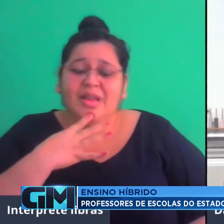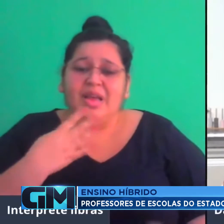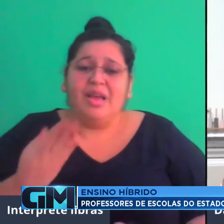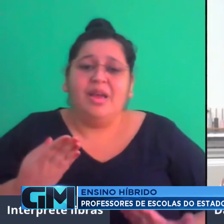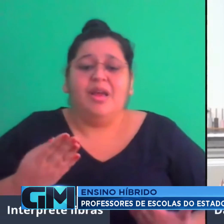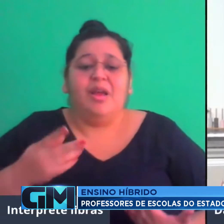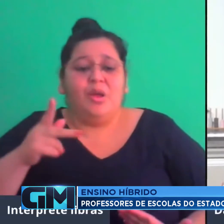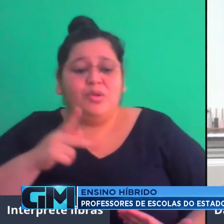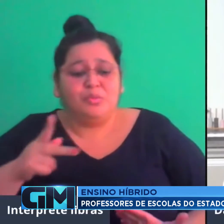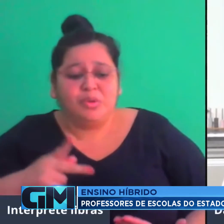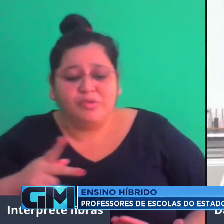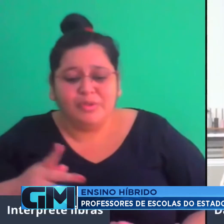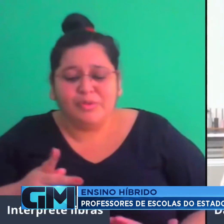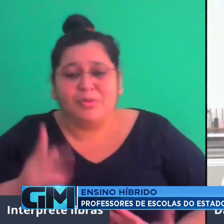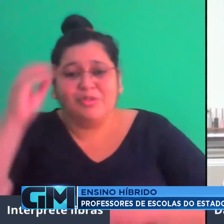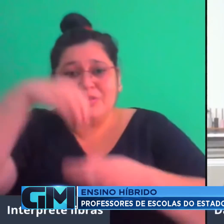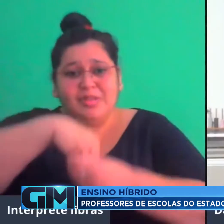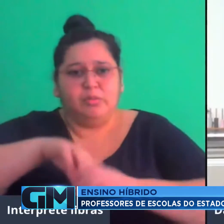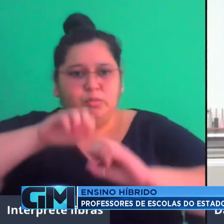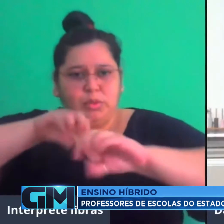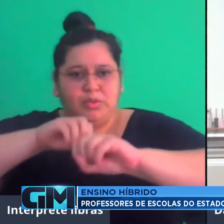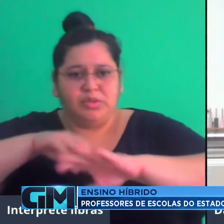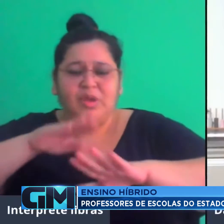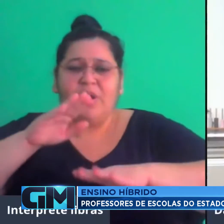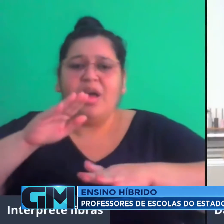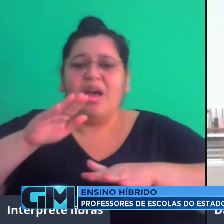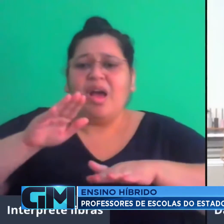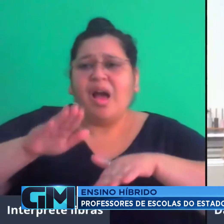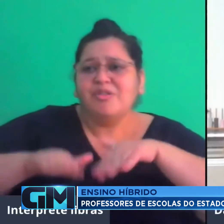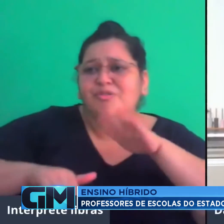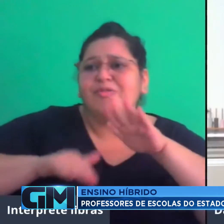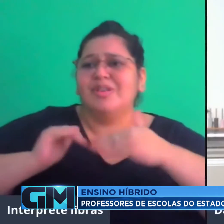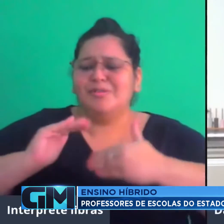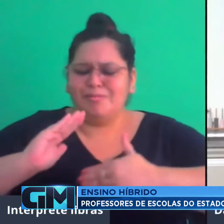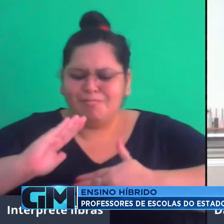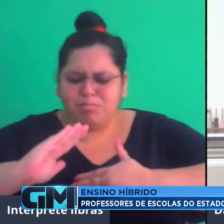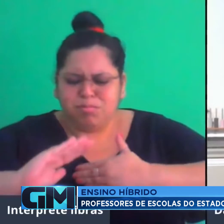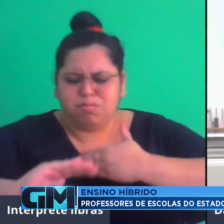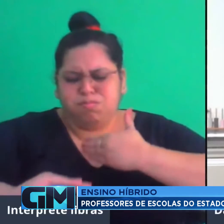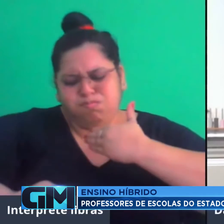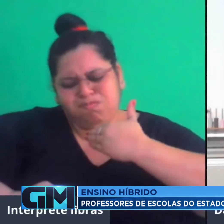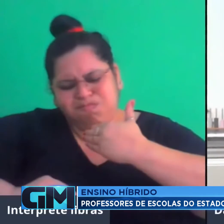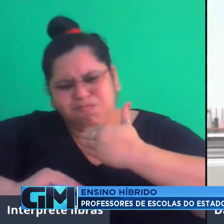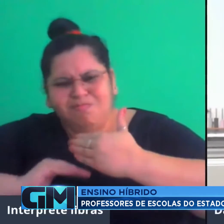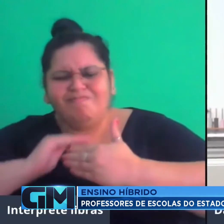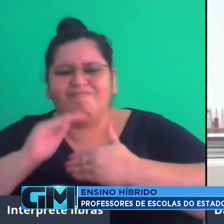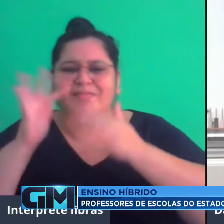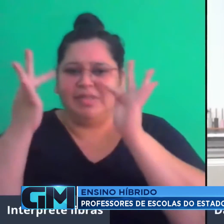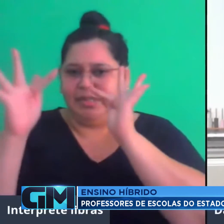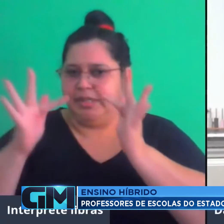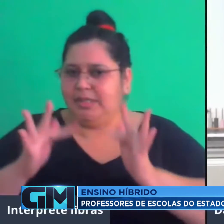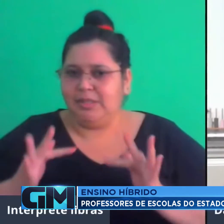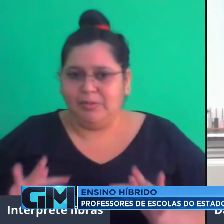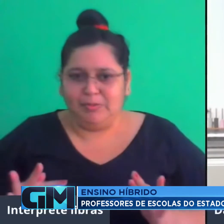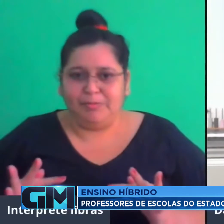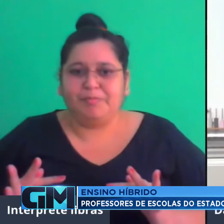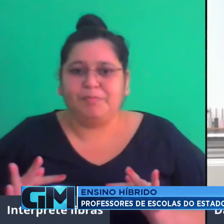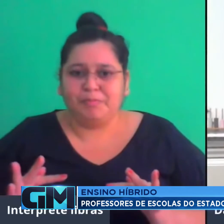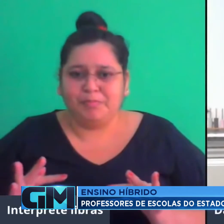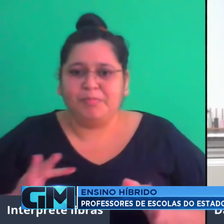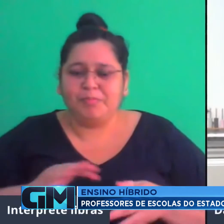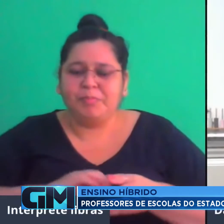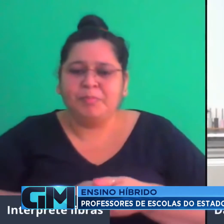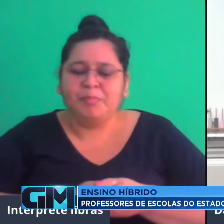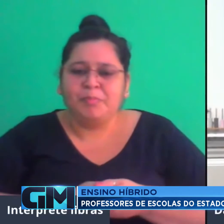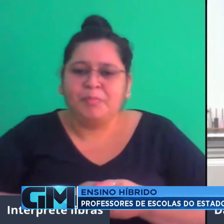vem a passos muito lentos com relação ao desenvolvimento da tecnologia. E com a pandemia nós tivemos que criar essas habilidades, desenvolver essas